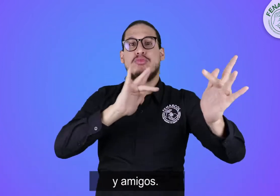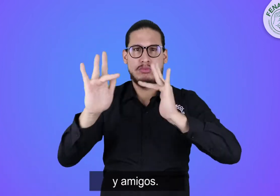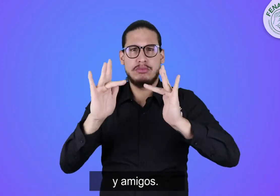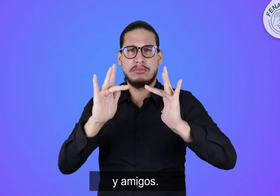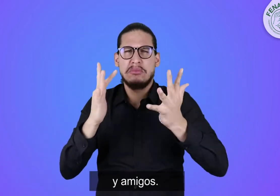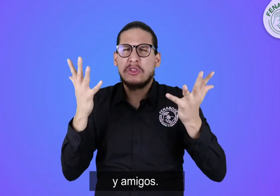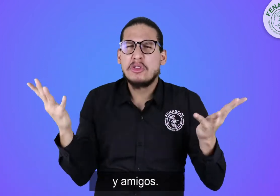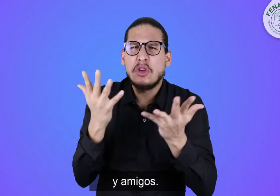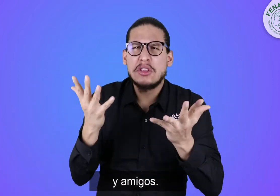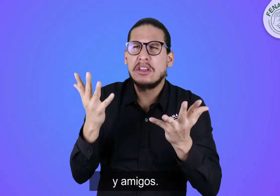familiares y amigos.